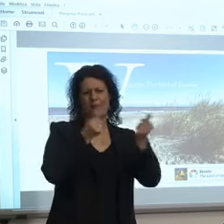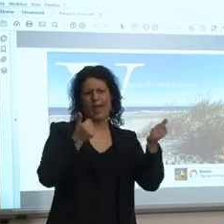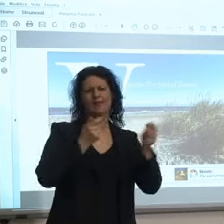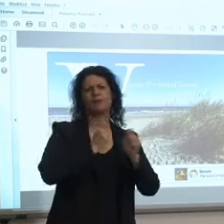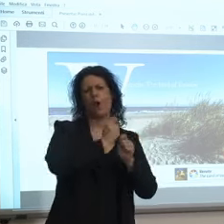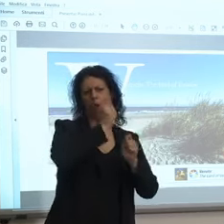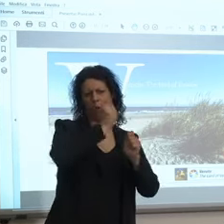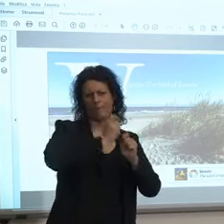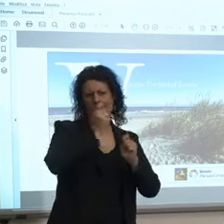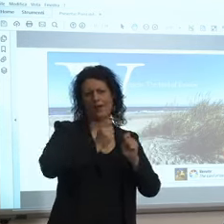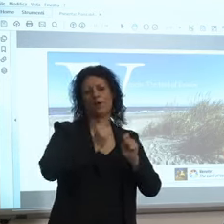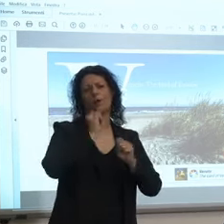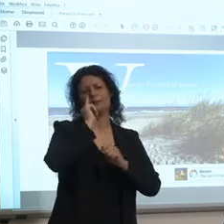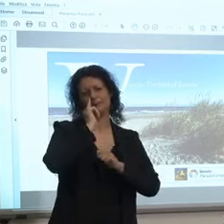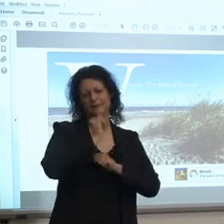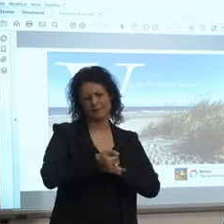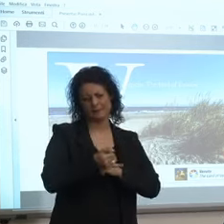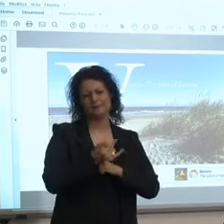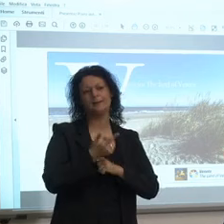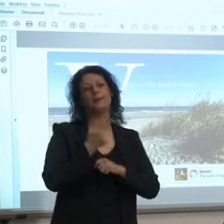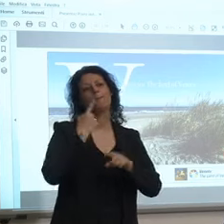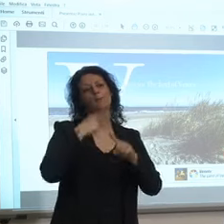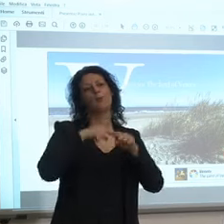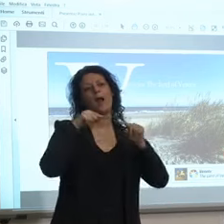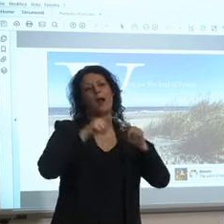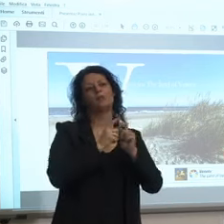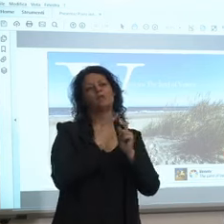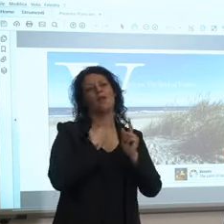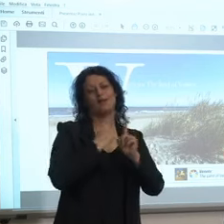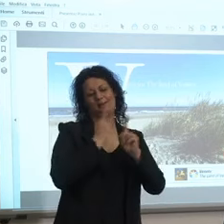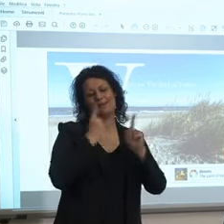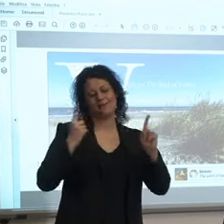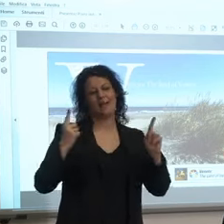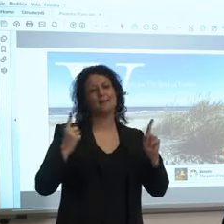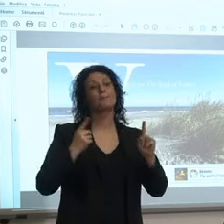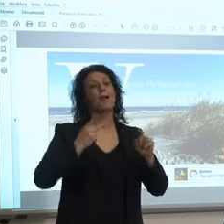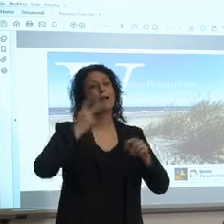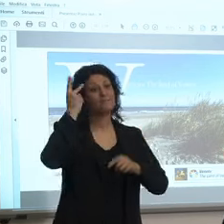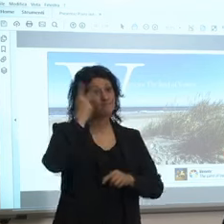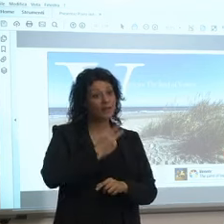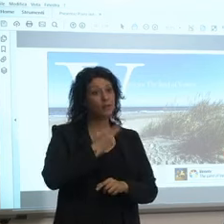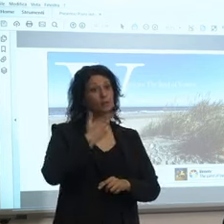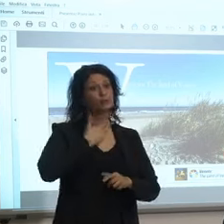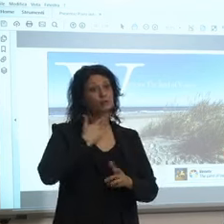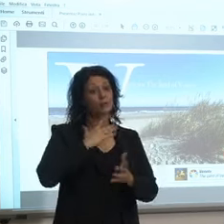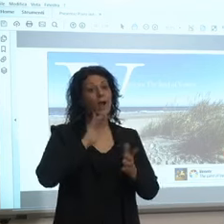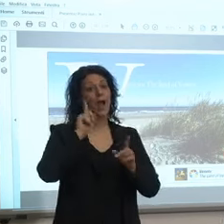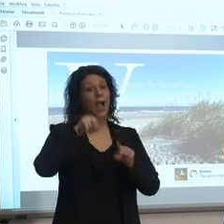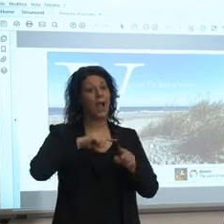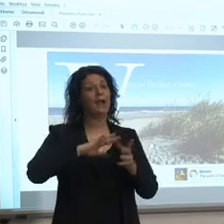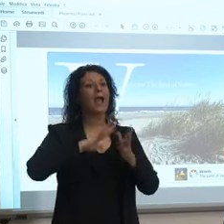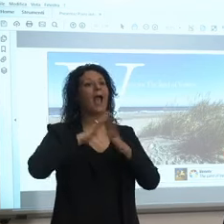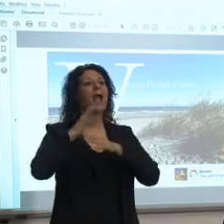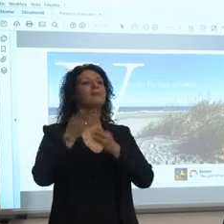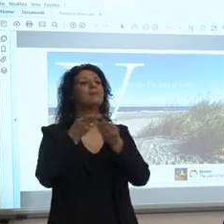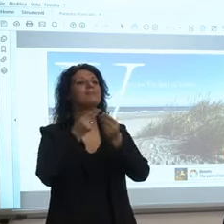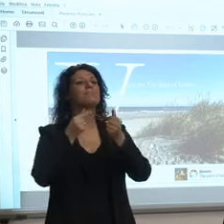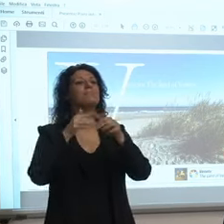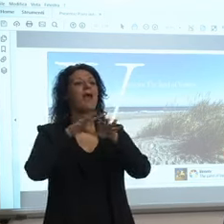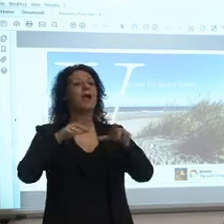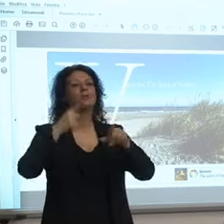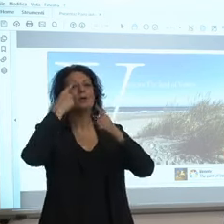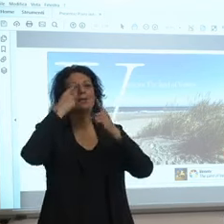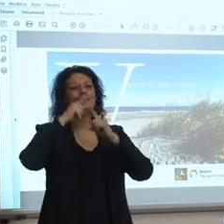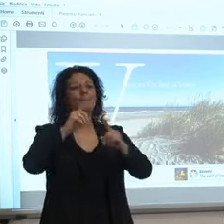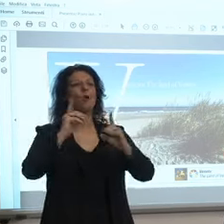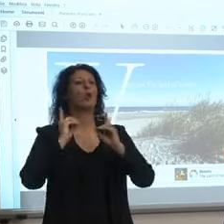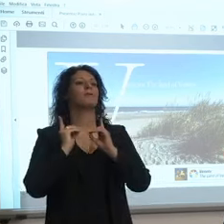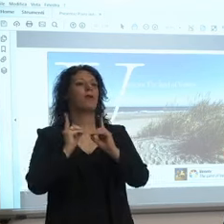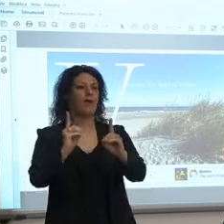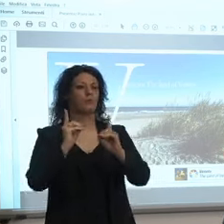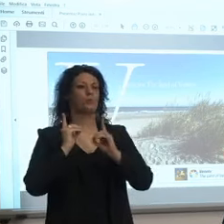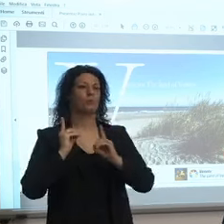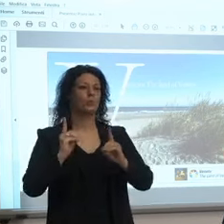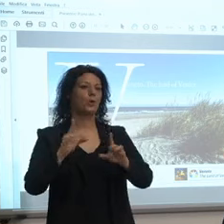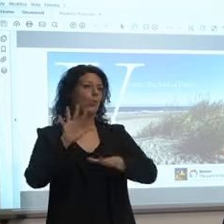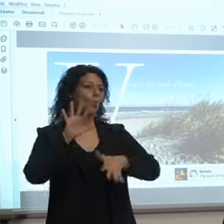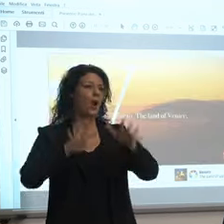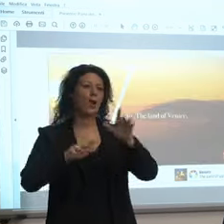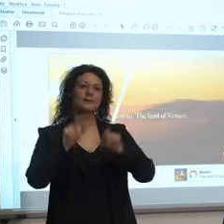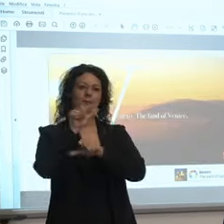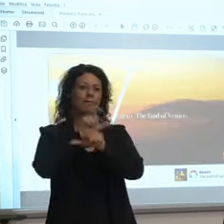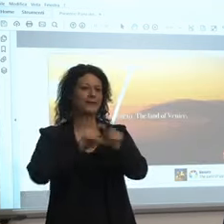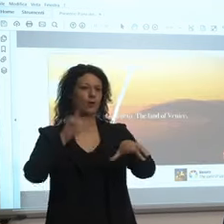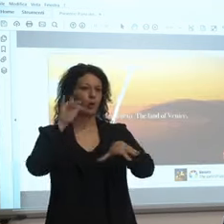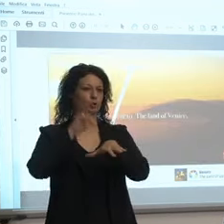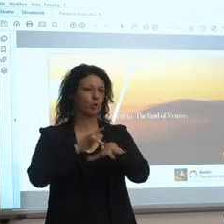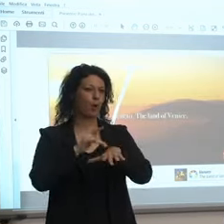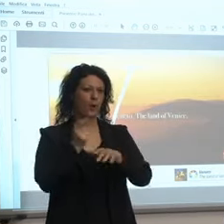quest'anno distanziati anche per la sicurezza ma abbiamo anche delle spiagge belle e naturali quasi incontaminate no? sono stupende